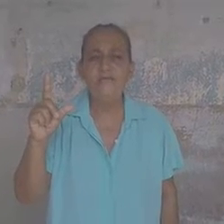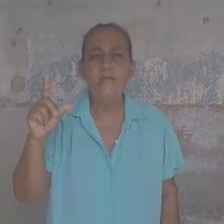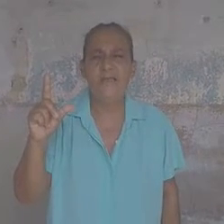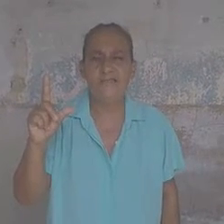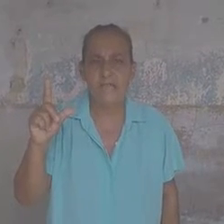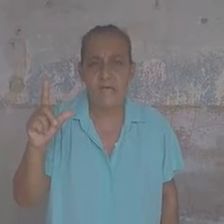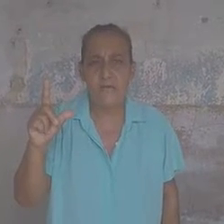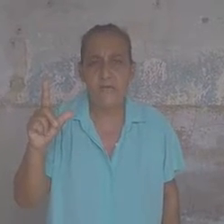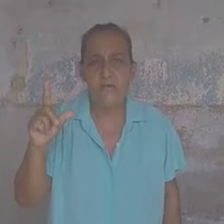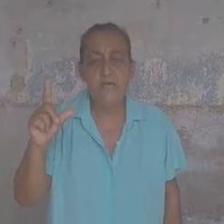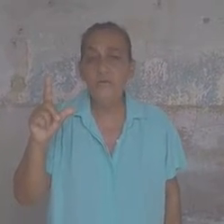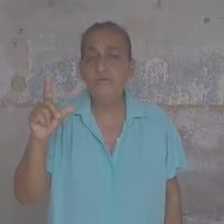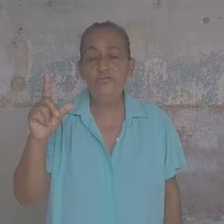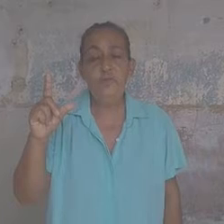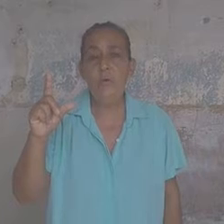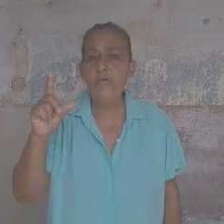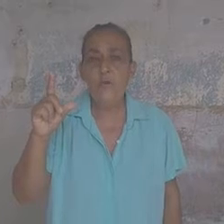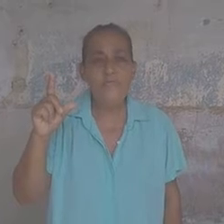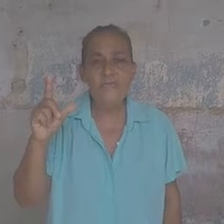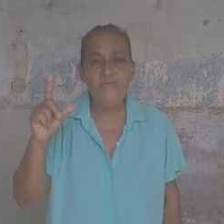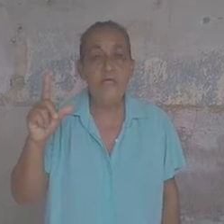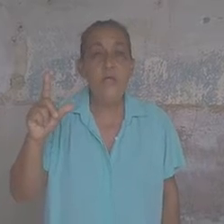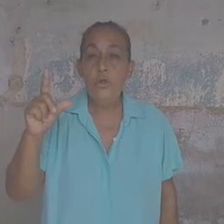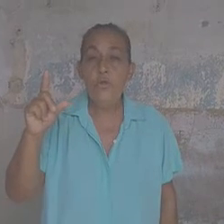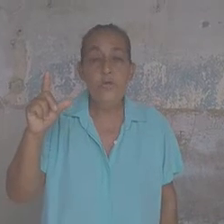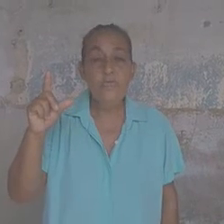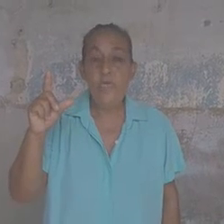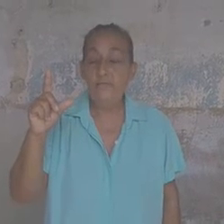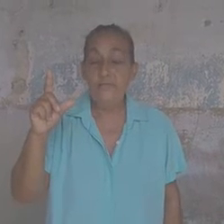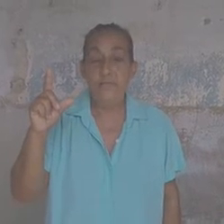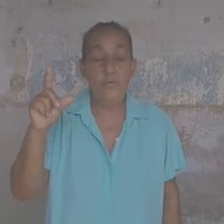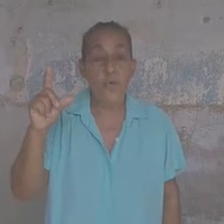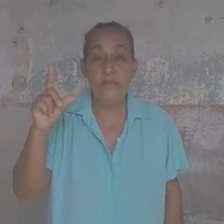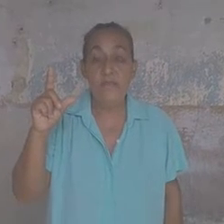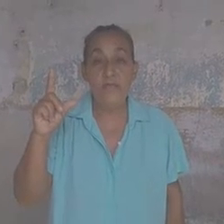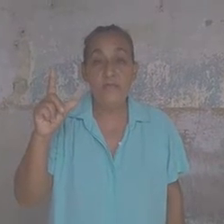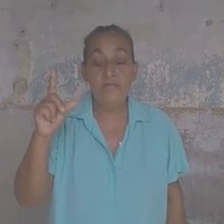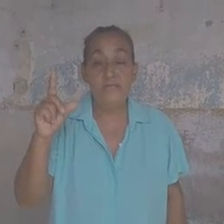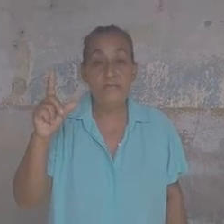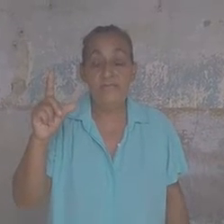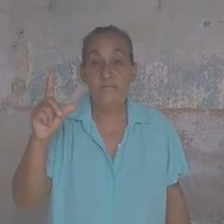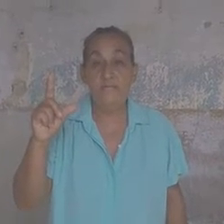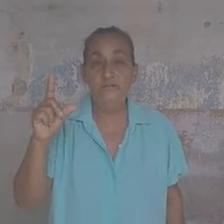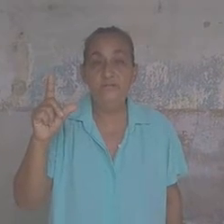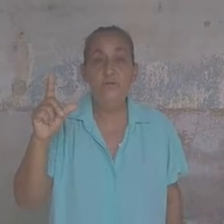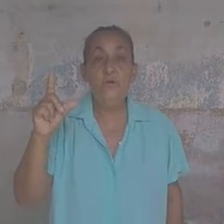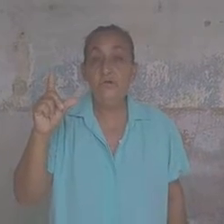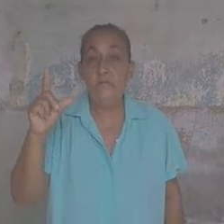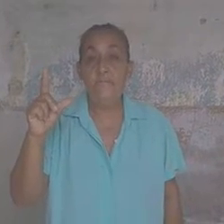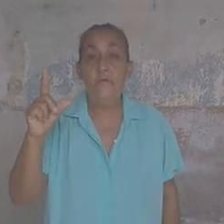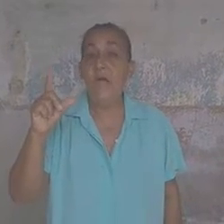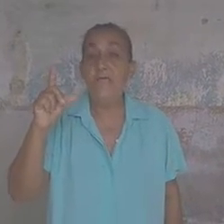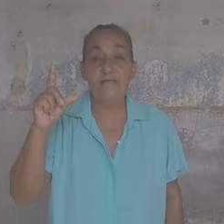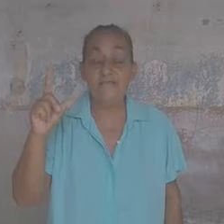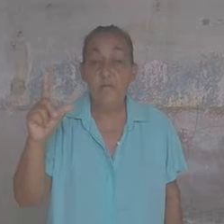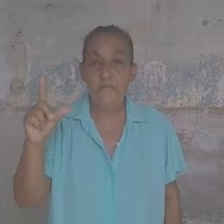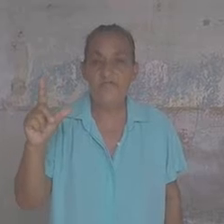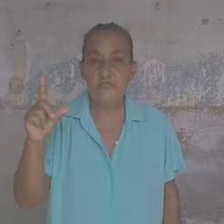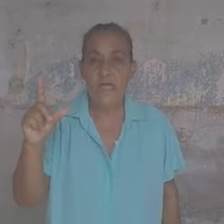humanitaria donde no hay comida, no hay nada de medicamento, tampoco hay aseo personal